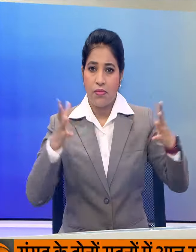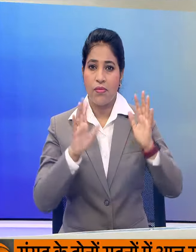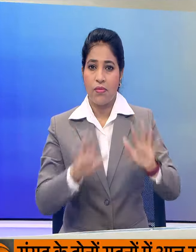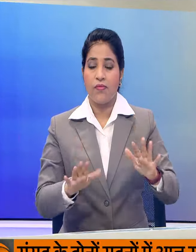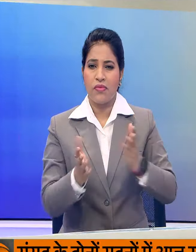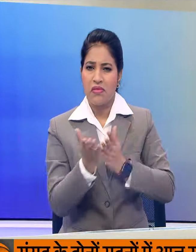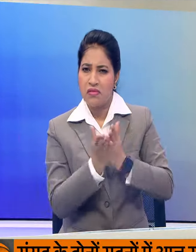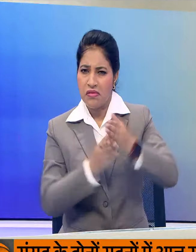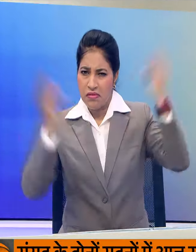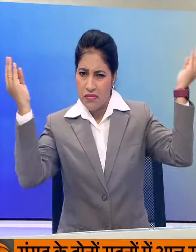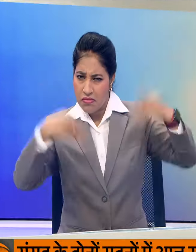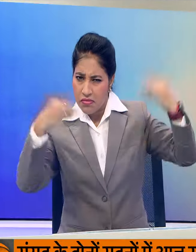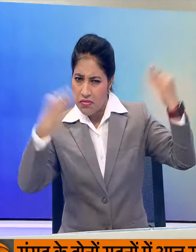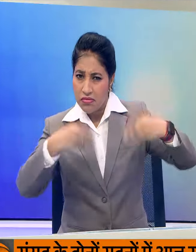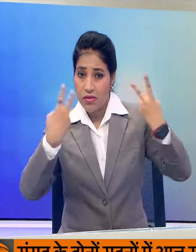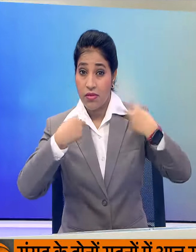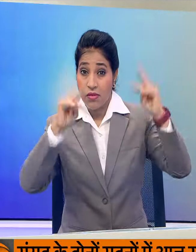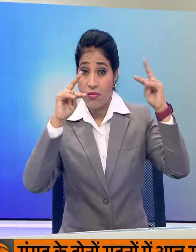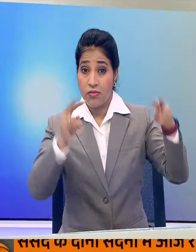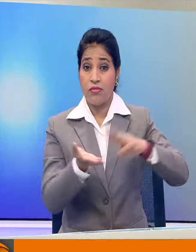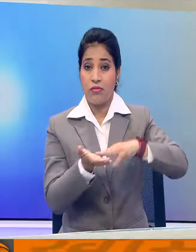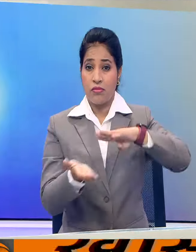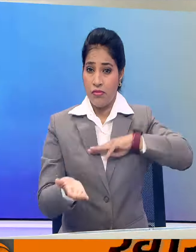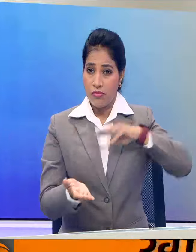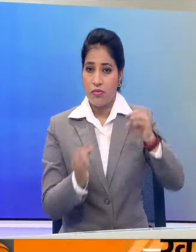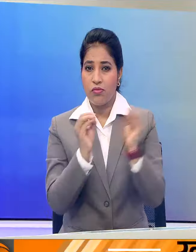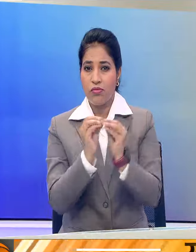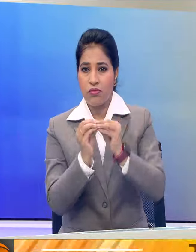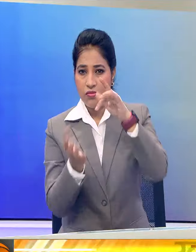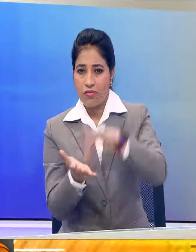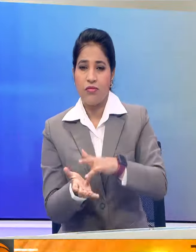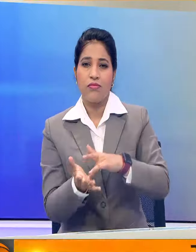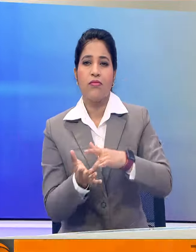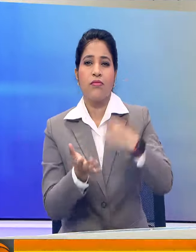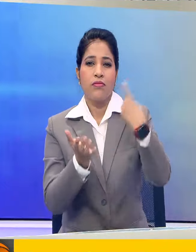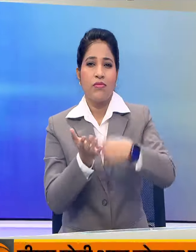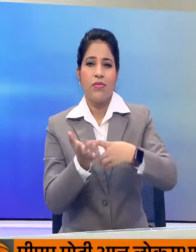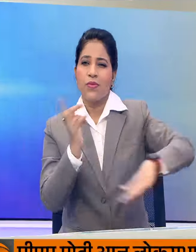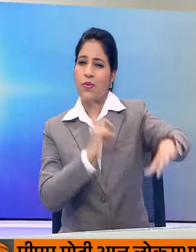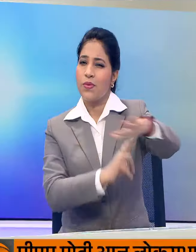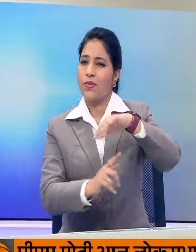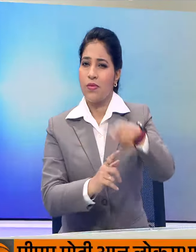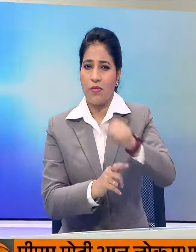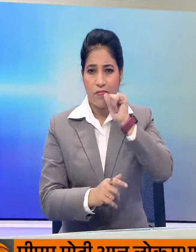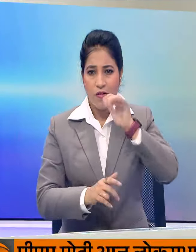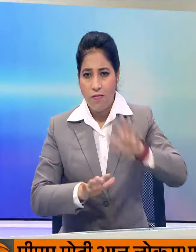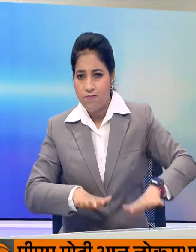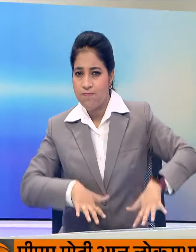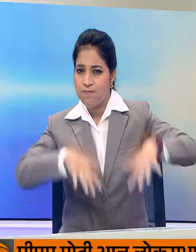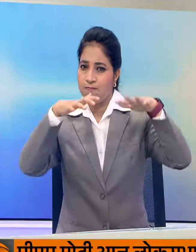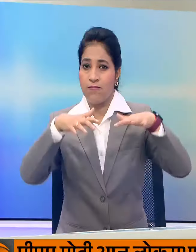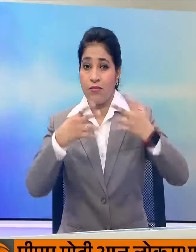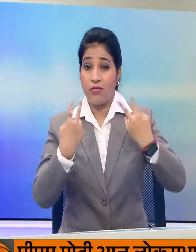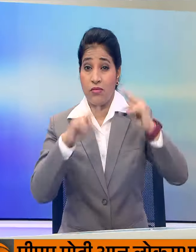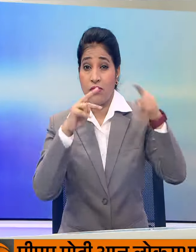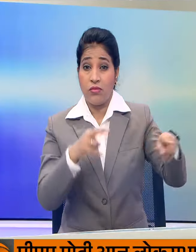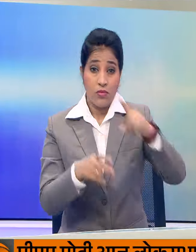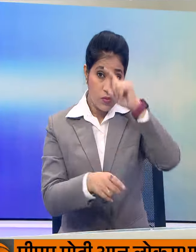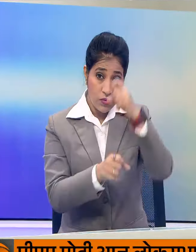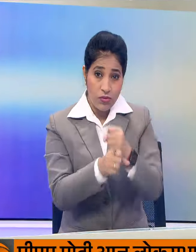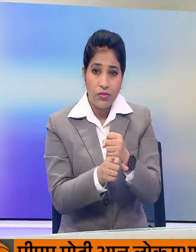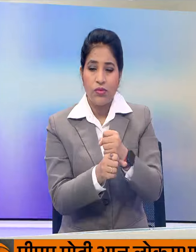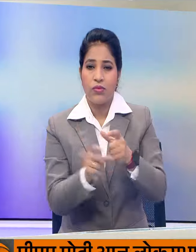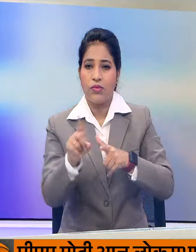लगातार हो रही भारी बारिश के कारण महराश्र के मुंबई में रिहाईशी लाकों में बारिश का पानी भर गया वही